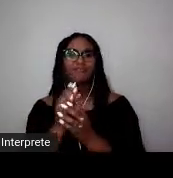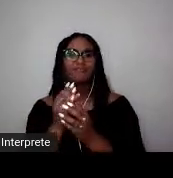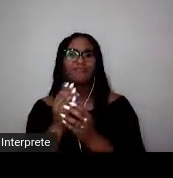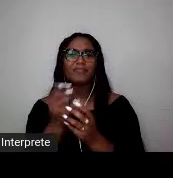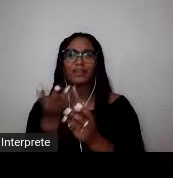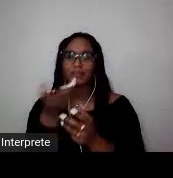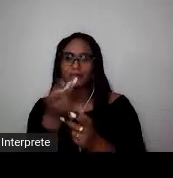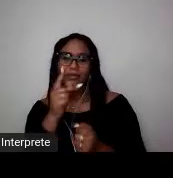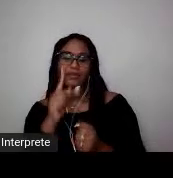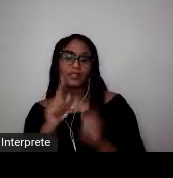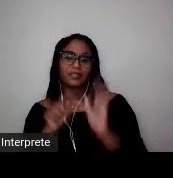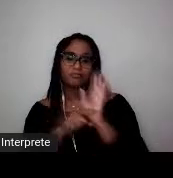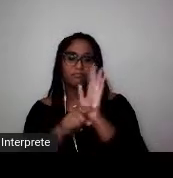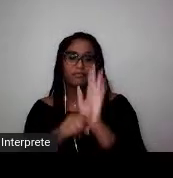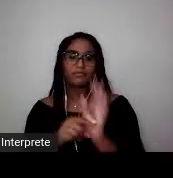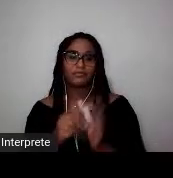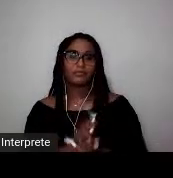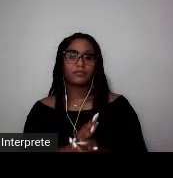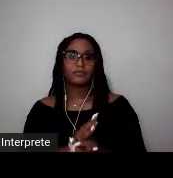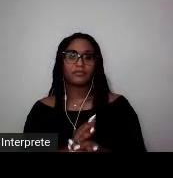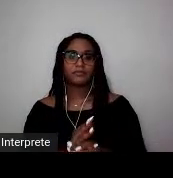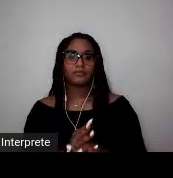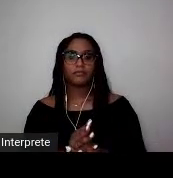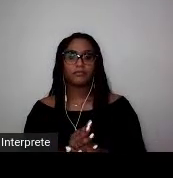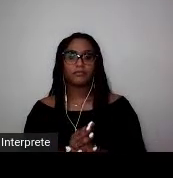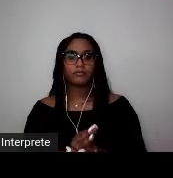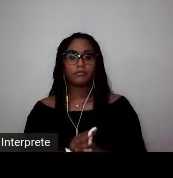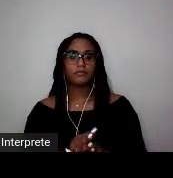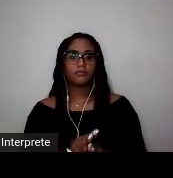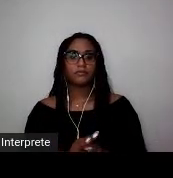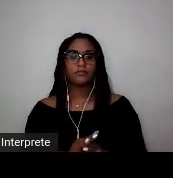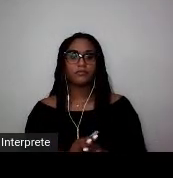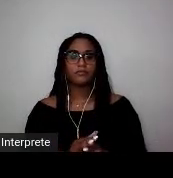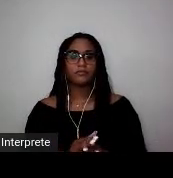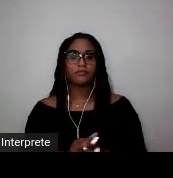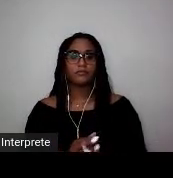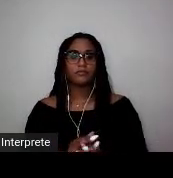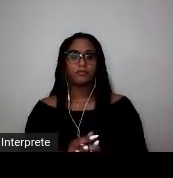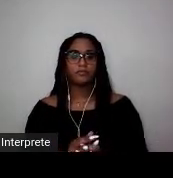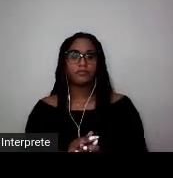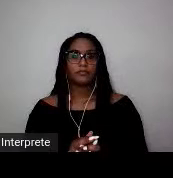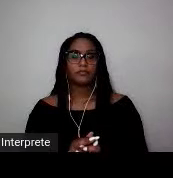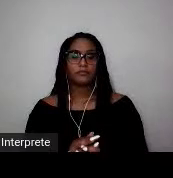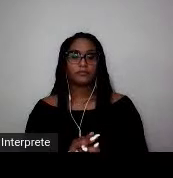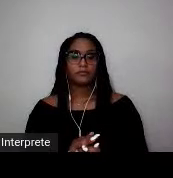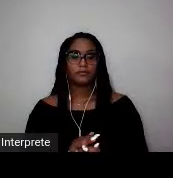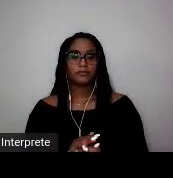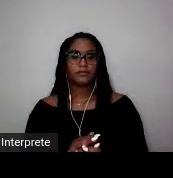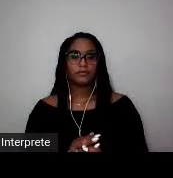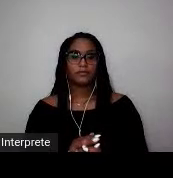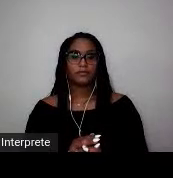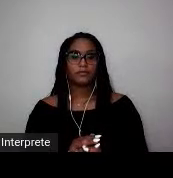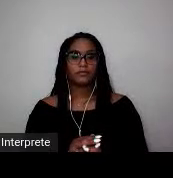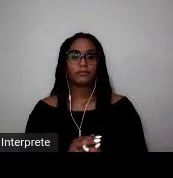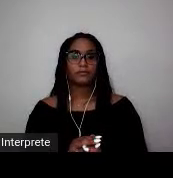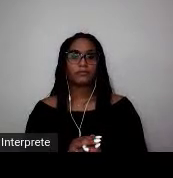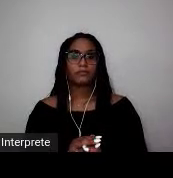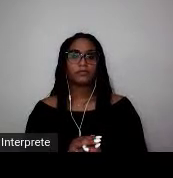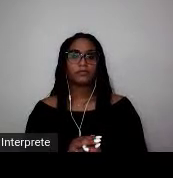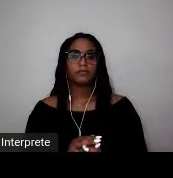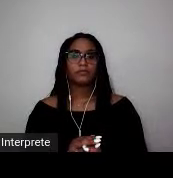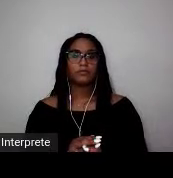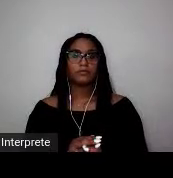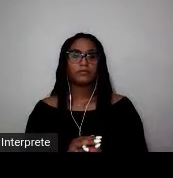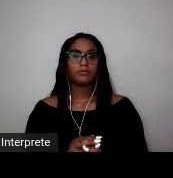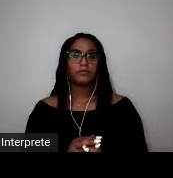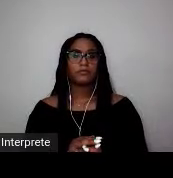As reflexões sobre como eu poderia contribuir de maneira significativa, parte dessa provocação, que julgo adequada e pertinente, que o título